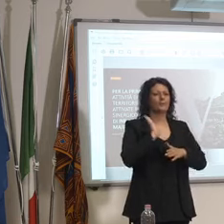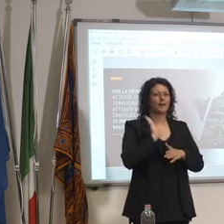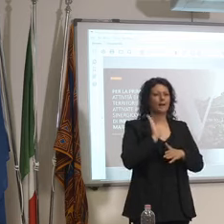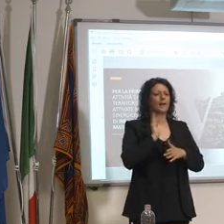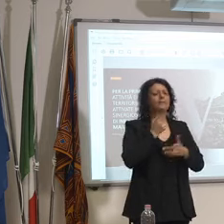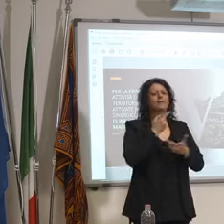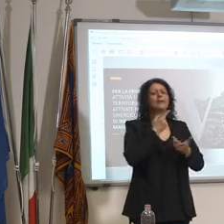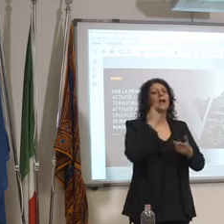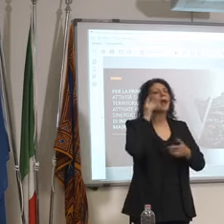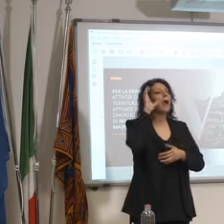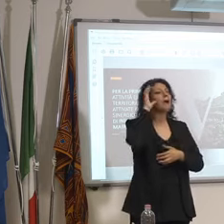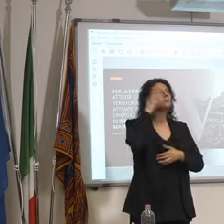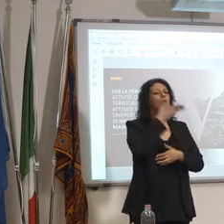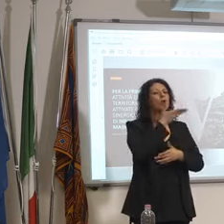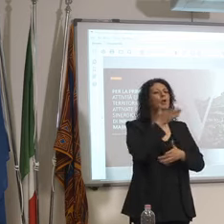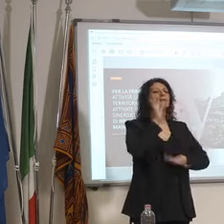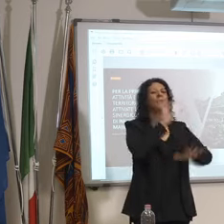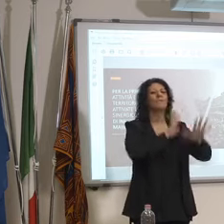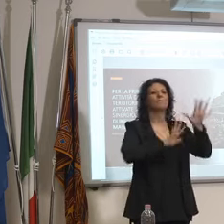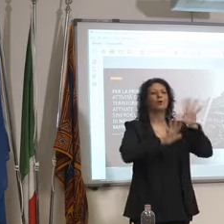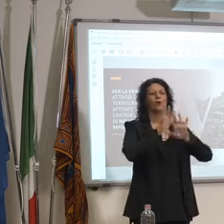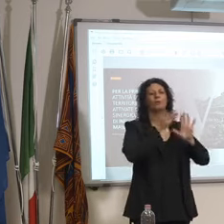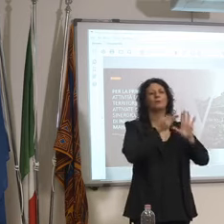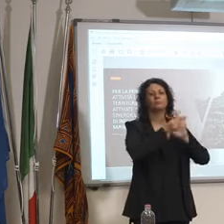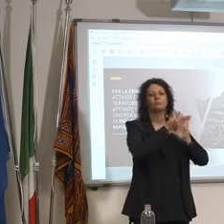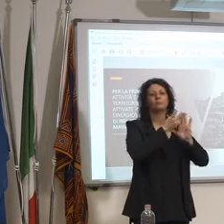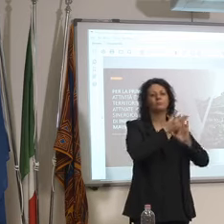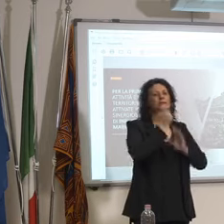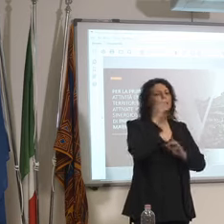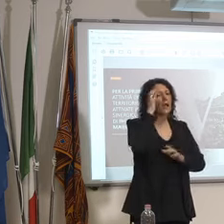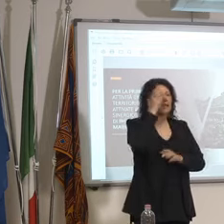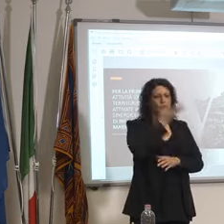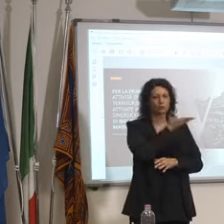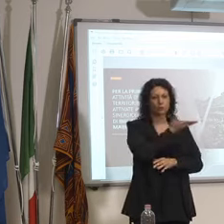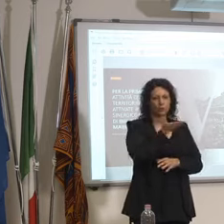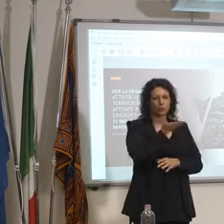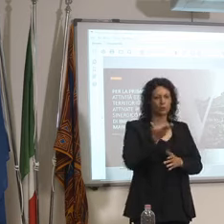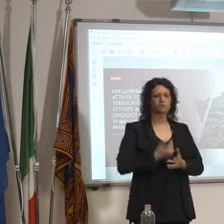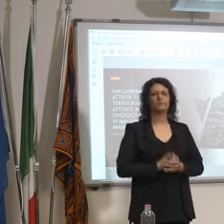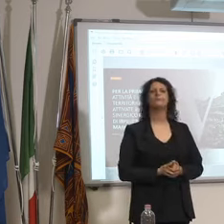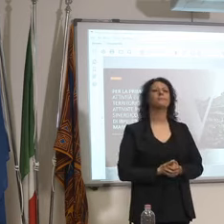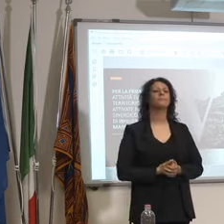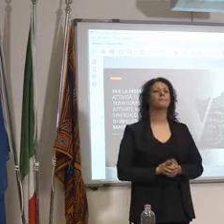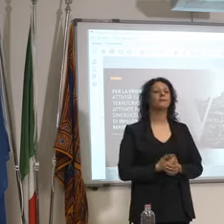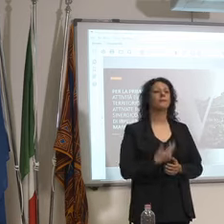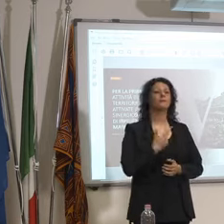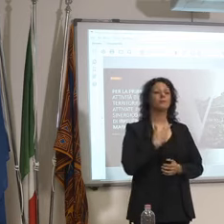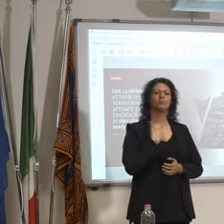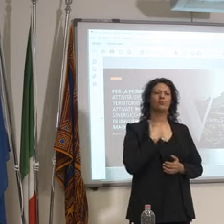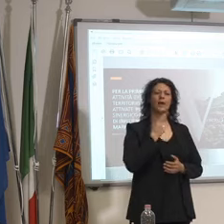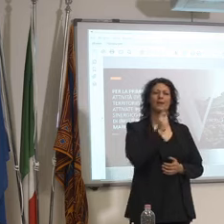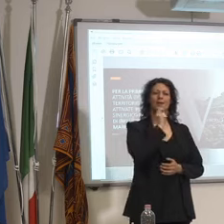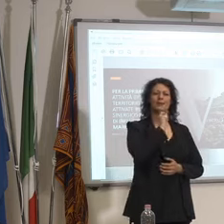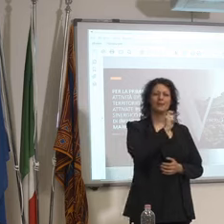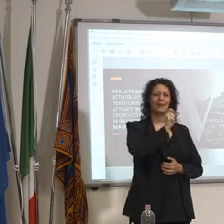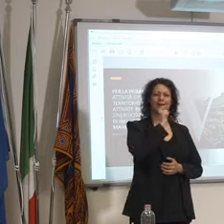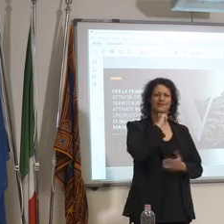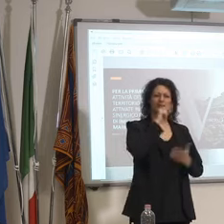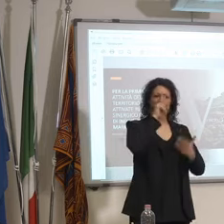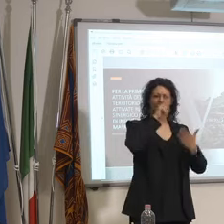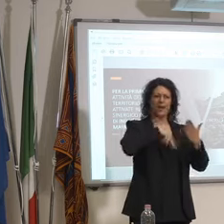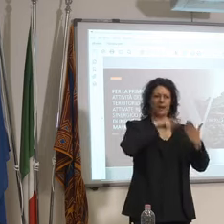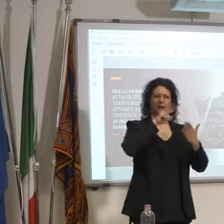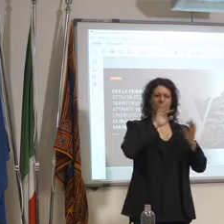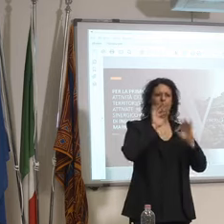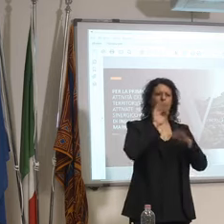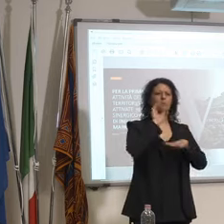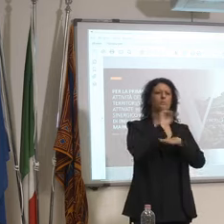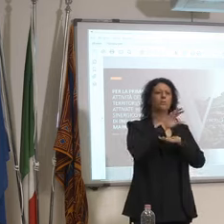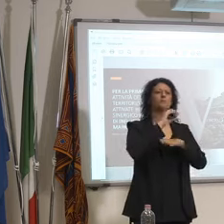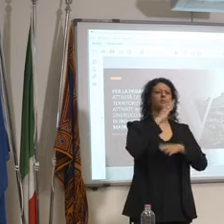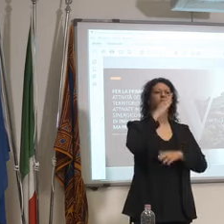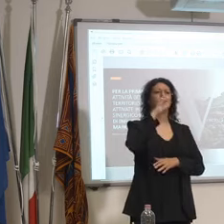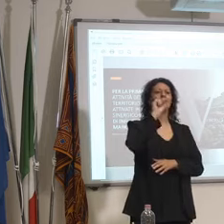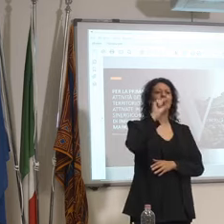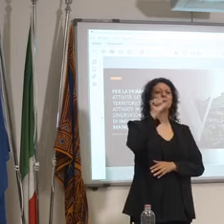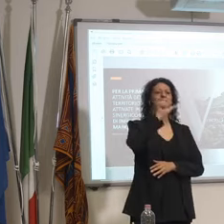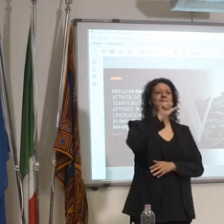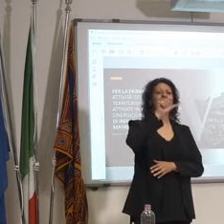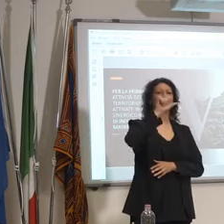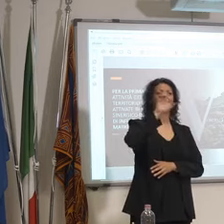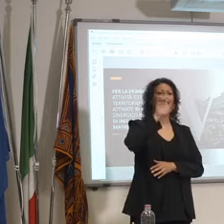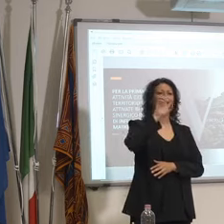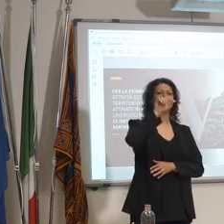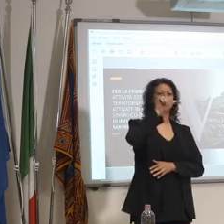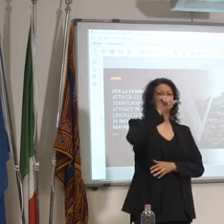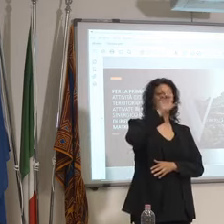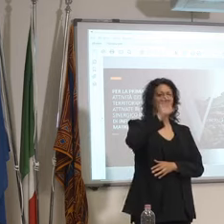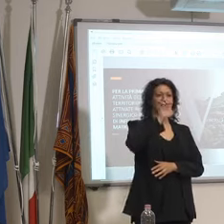sentiranno diverse campane c'è una bella intervista che l'ho letto del professor Cassese che